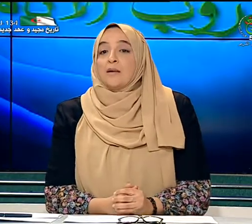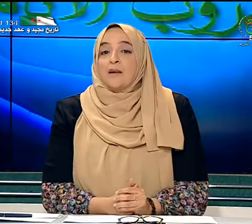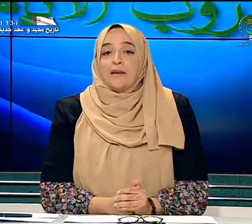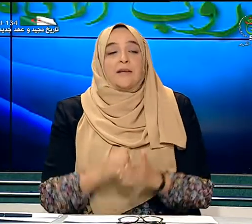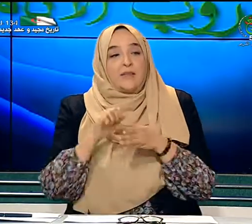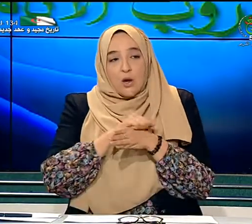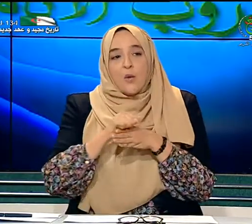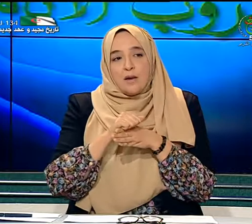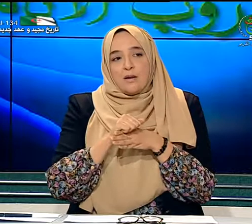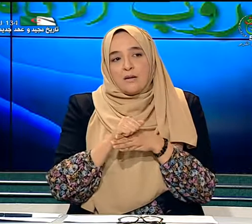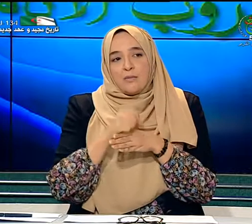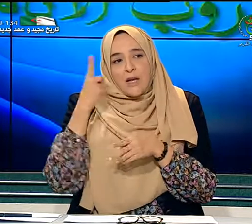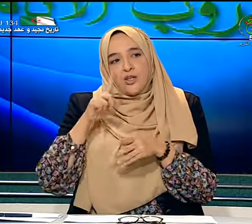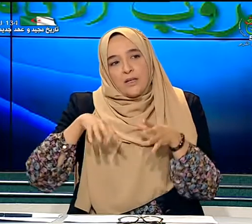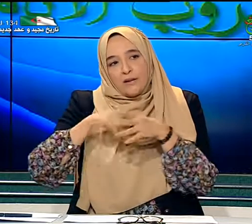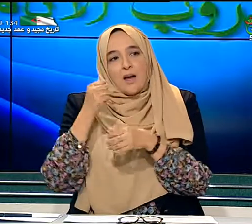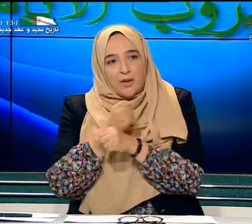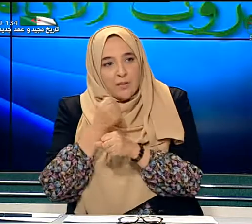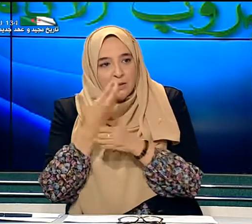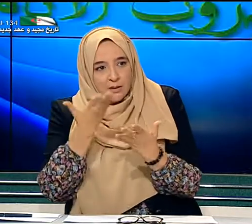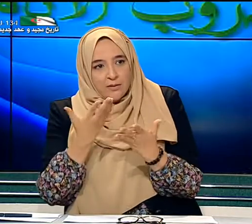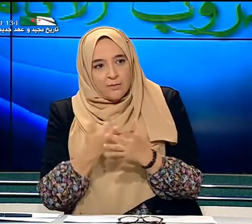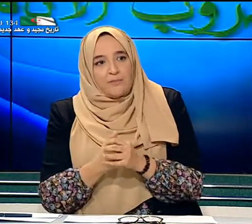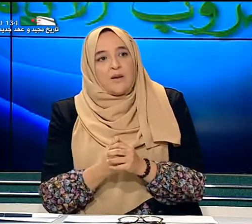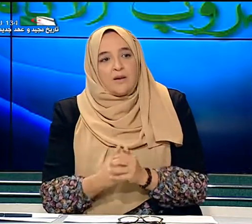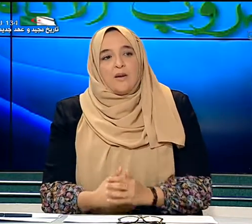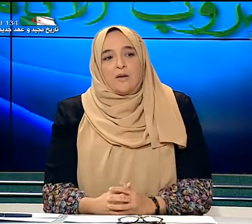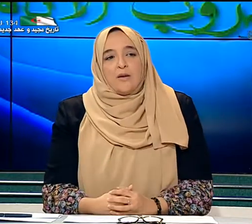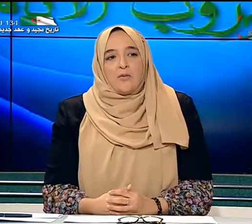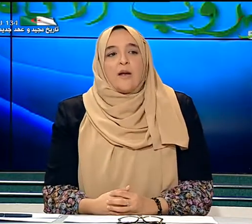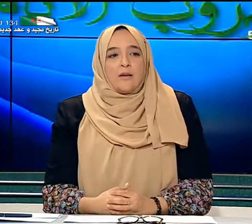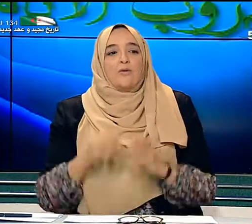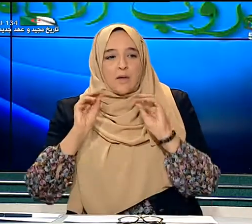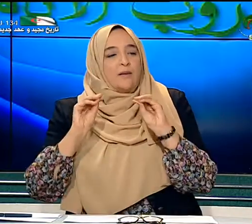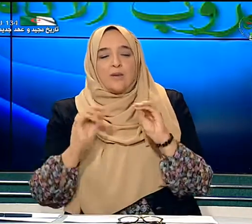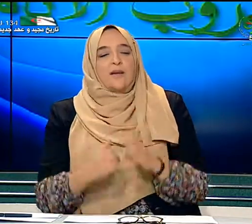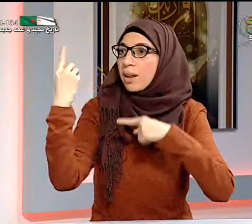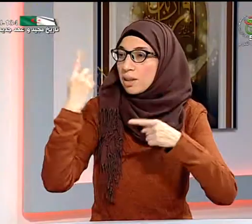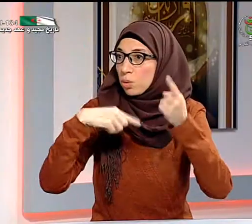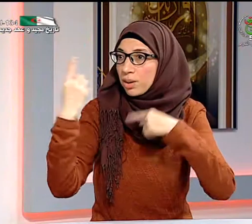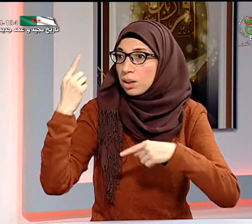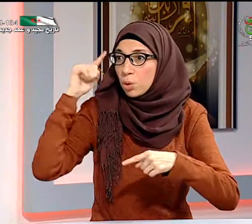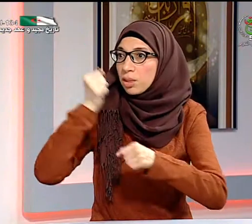تكوين من أجل التحاق بالعمل والآن تدريسين اللغة الإشارية